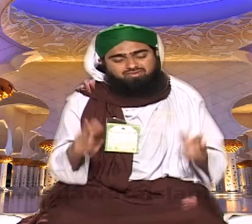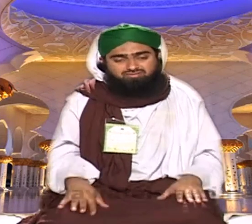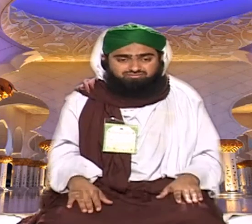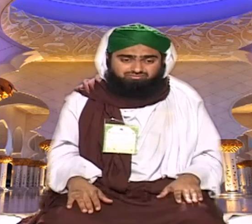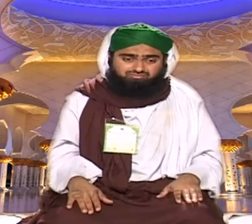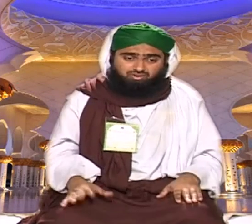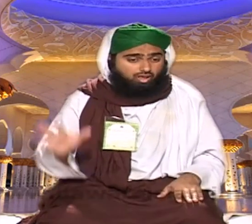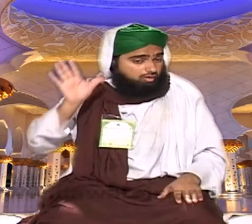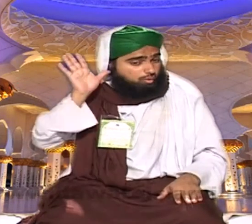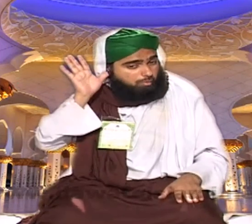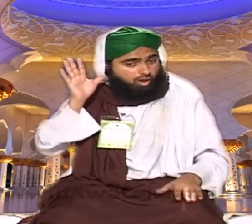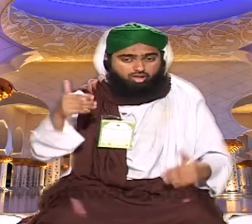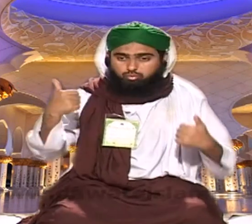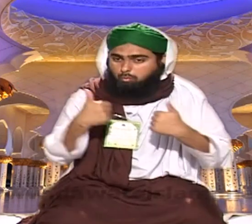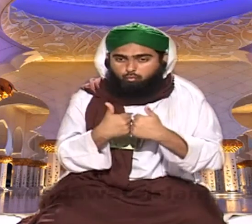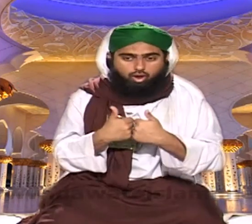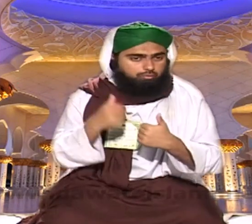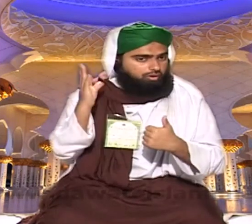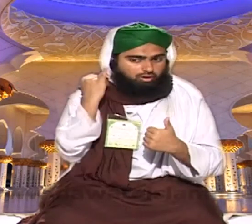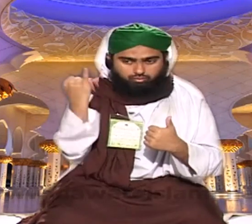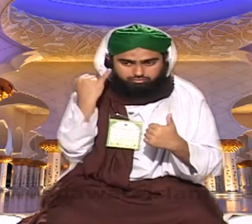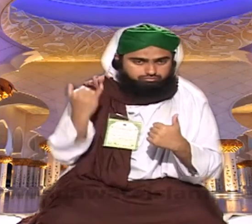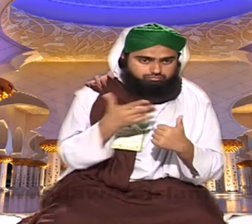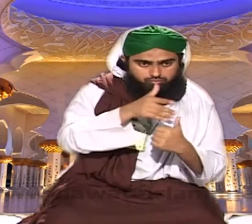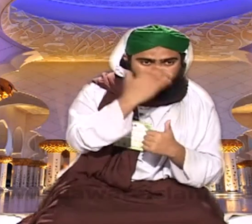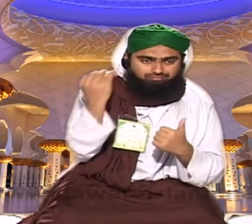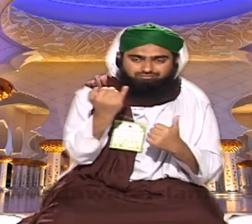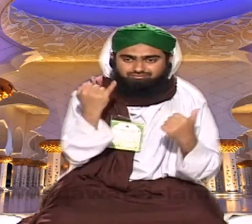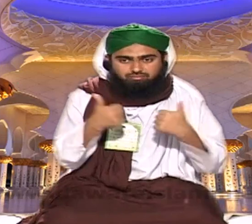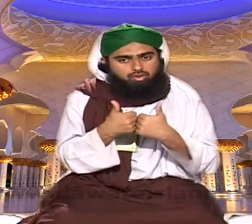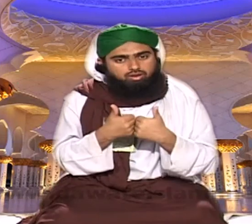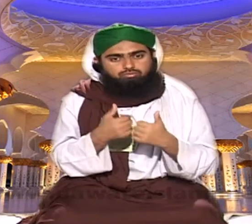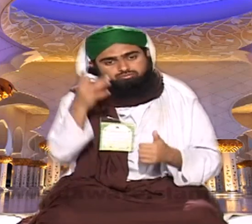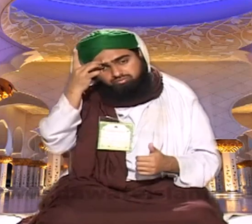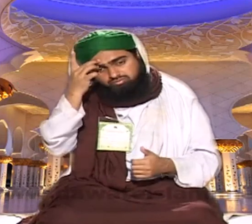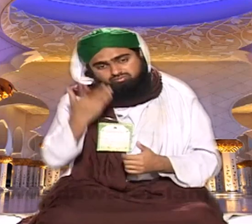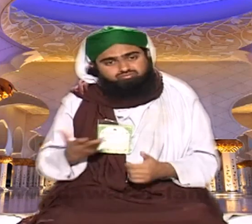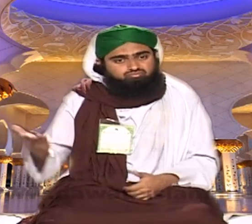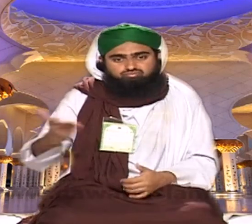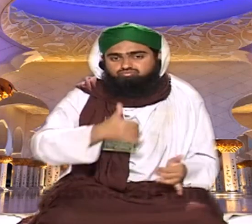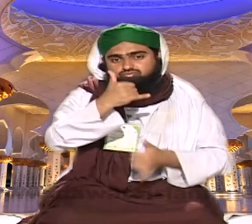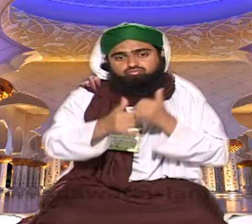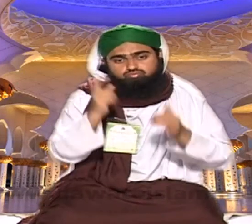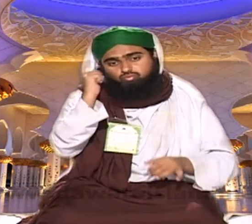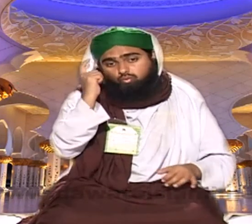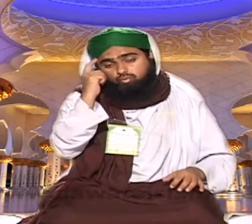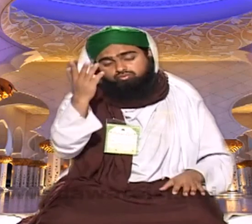رکھتی یہاں ہو سکتی ہے نماز کی اہمیت کا احساس نہیں بکنک کی اہمیت کا